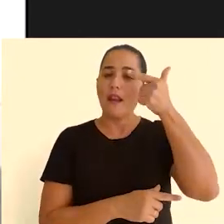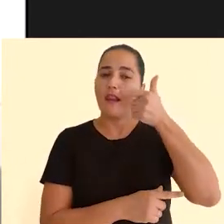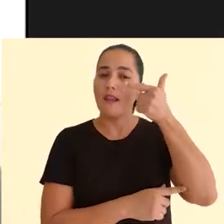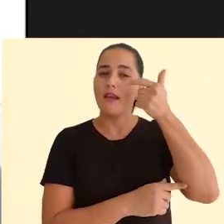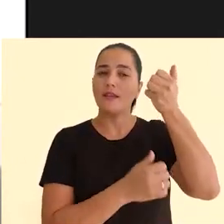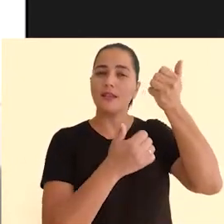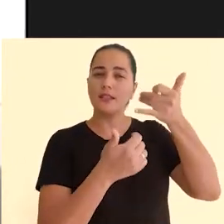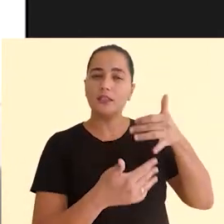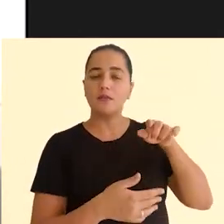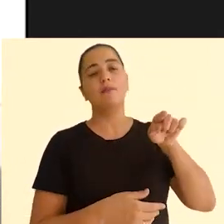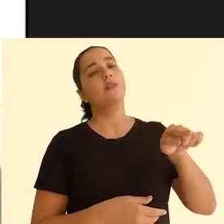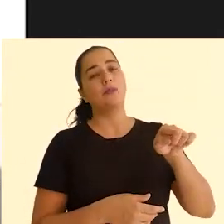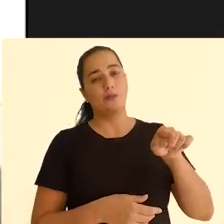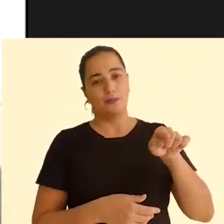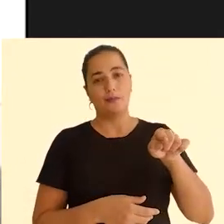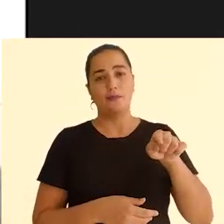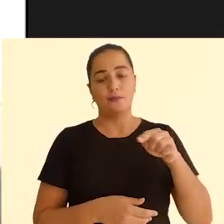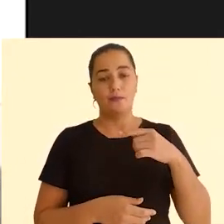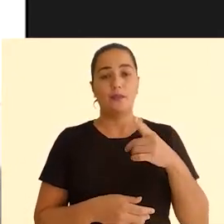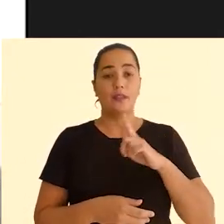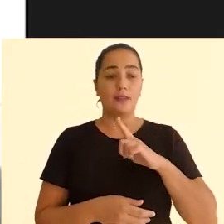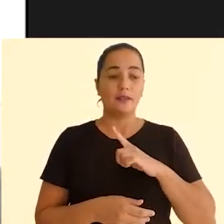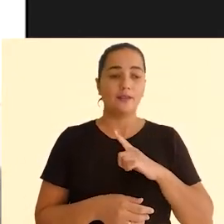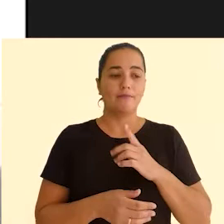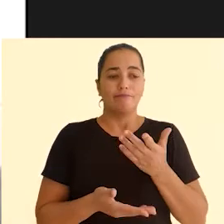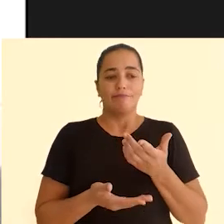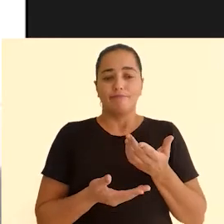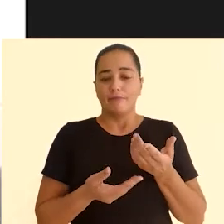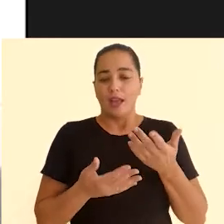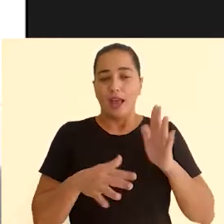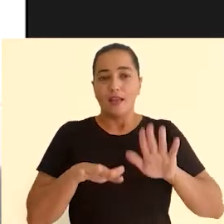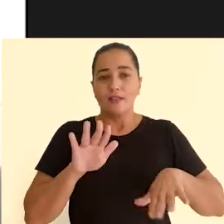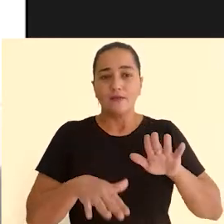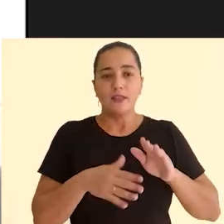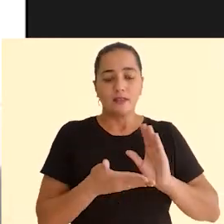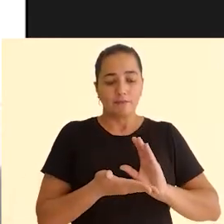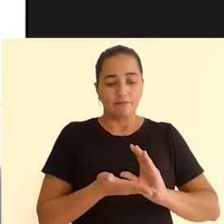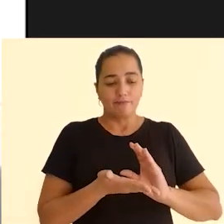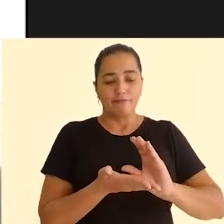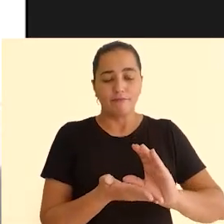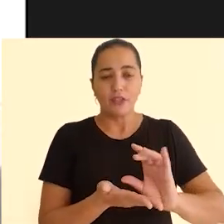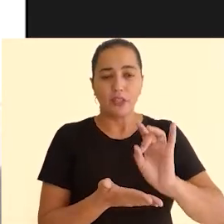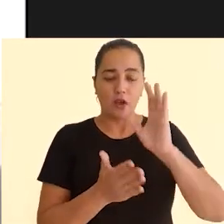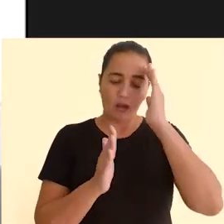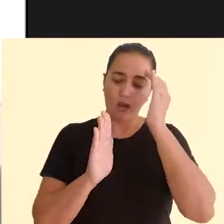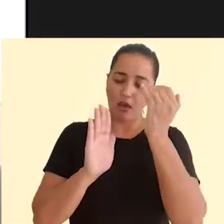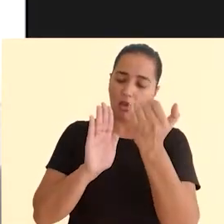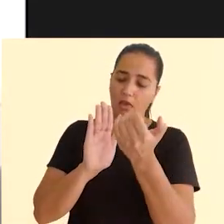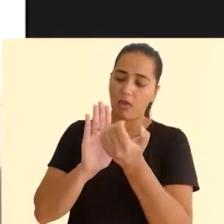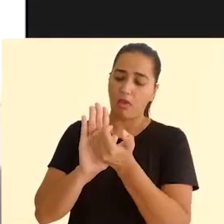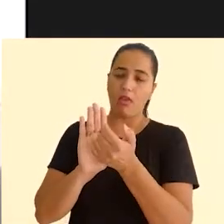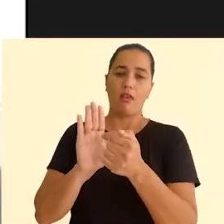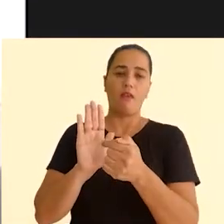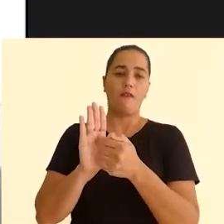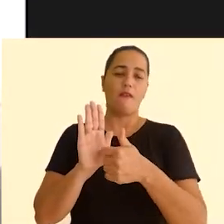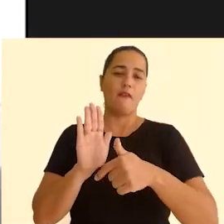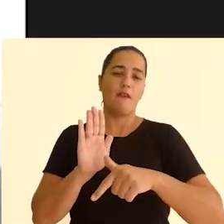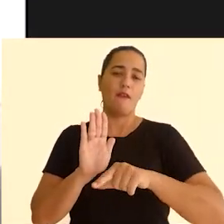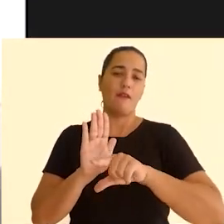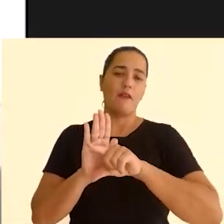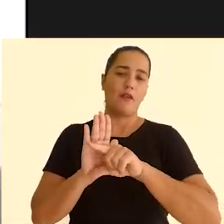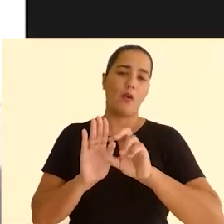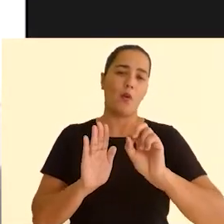falou, muitas vezes o recurso é contratado só para cumprir a